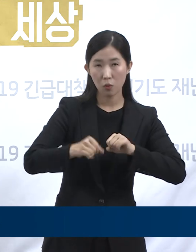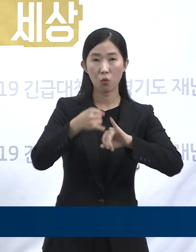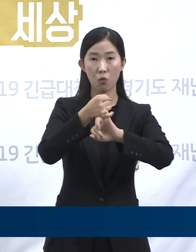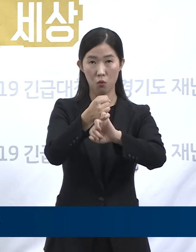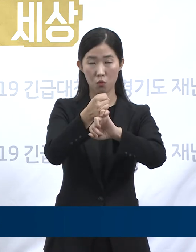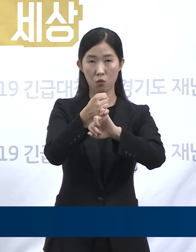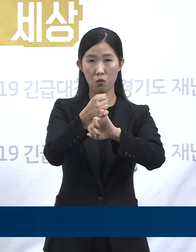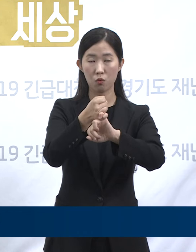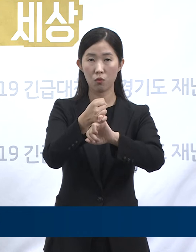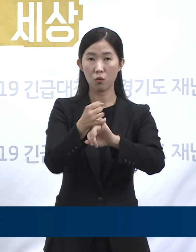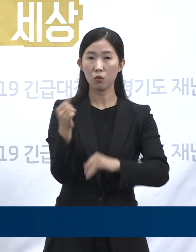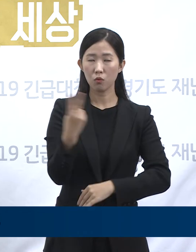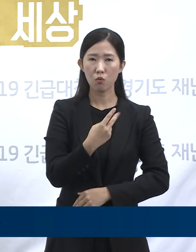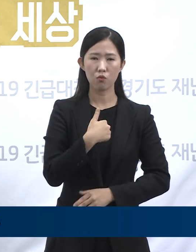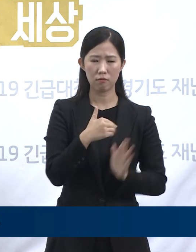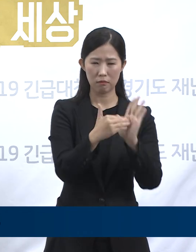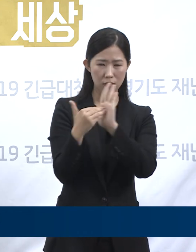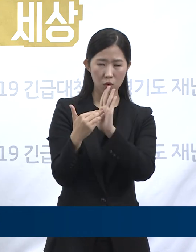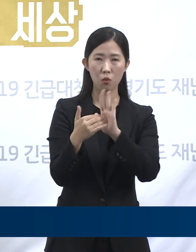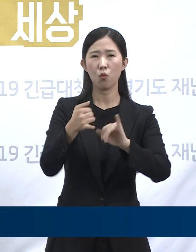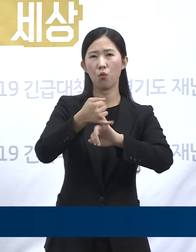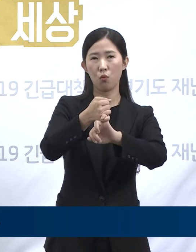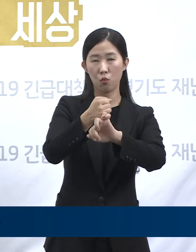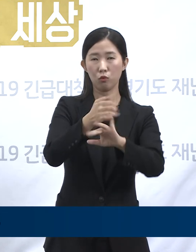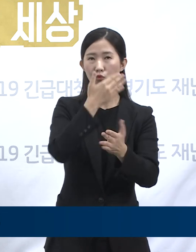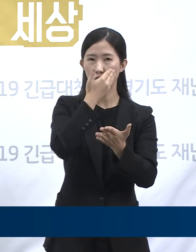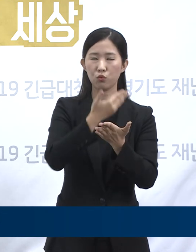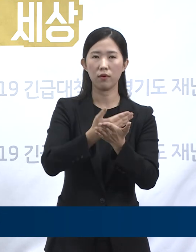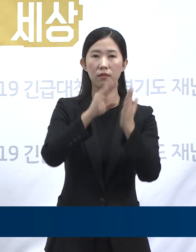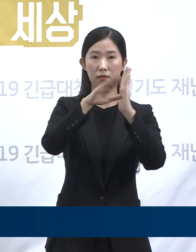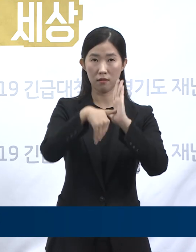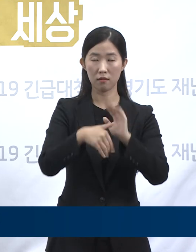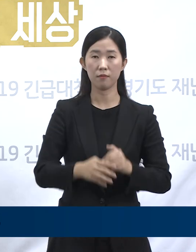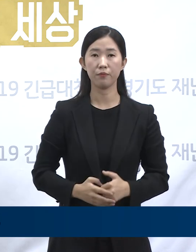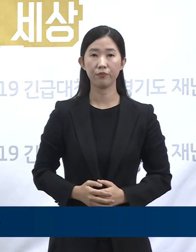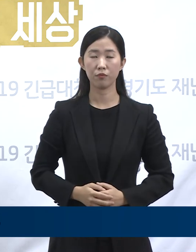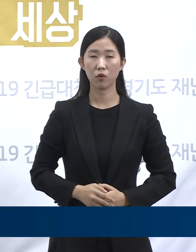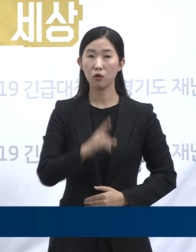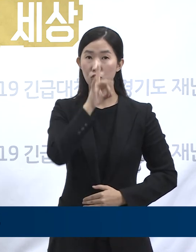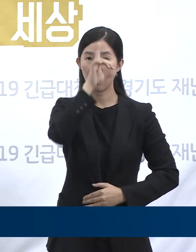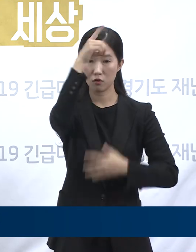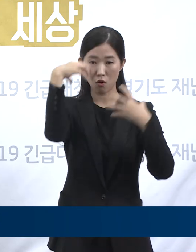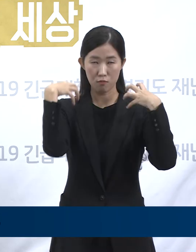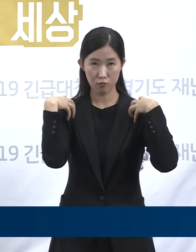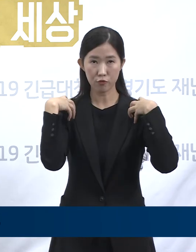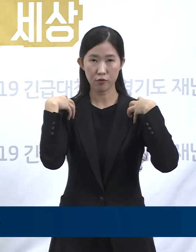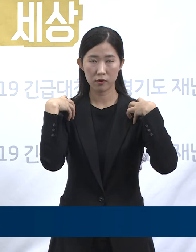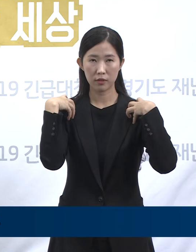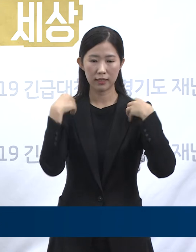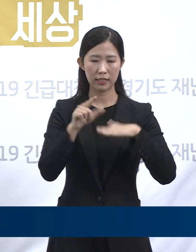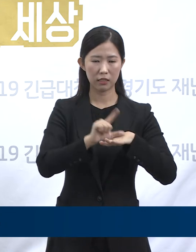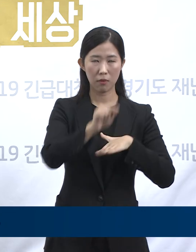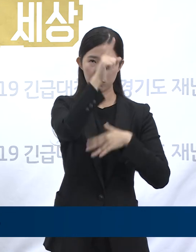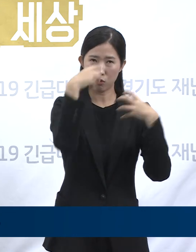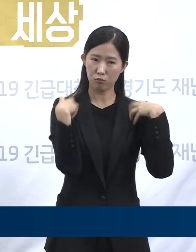방어해야 할 중요한 고지입니다. 중앙과 지방정부가 마련한 좋은 정책도 중요하지만